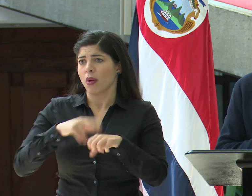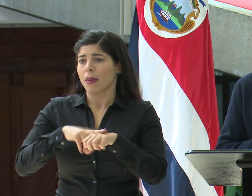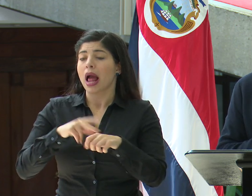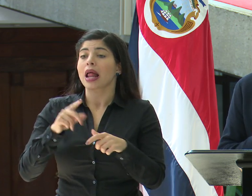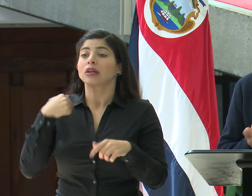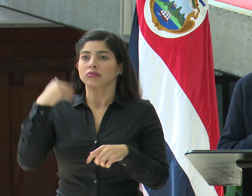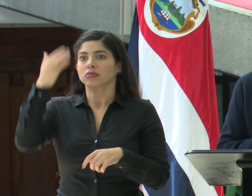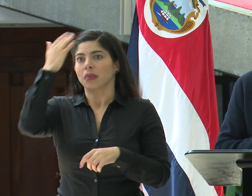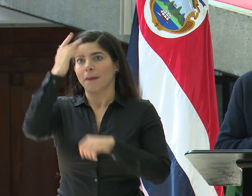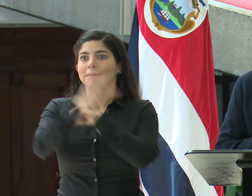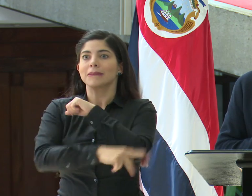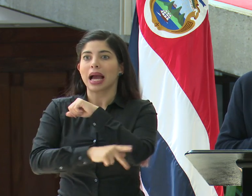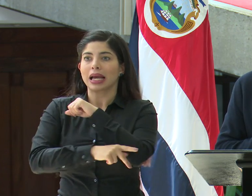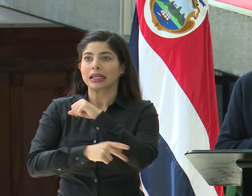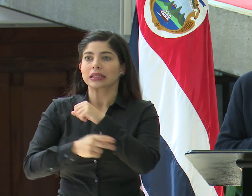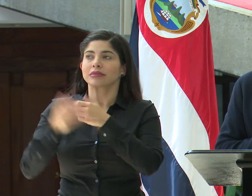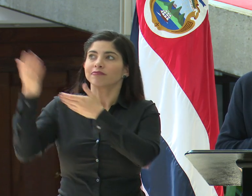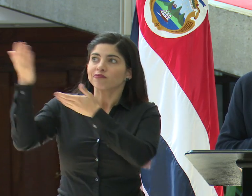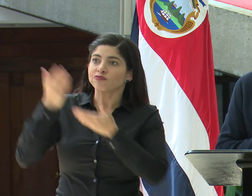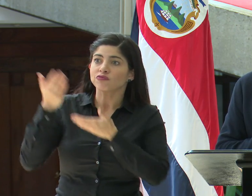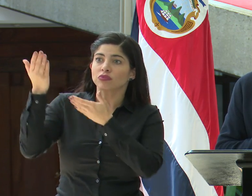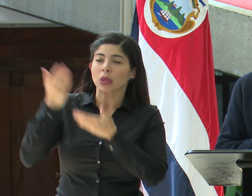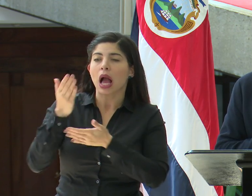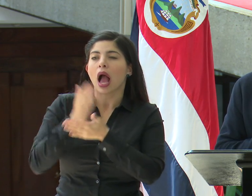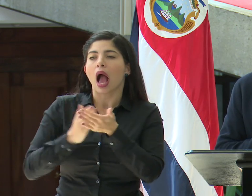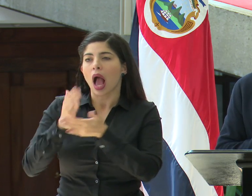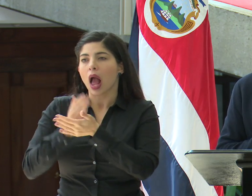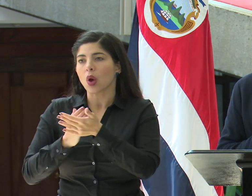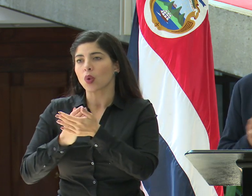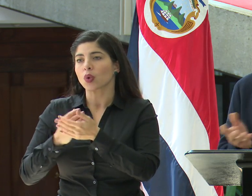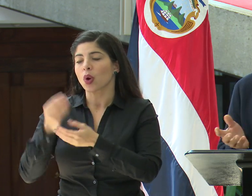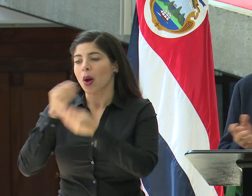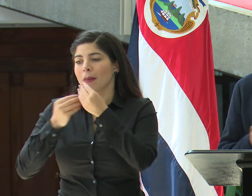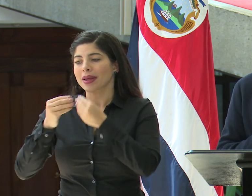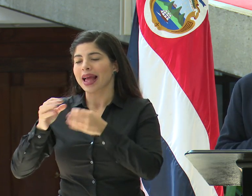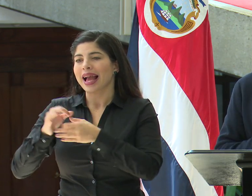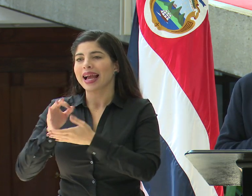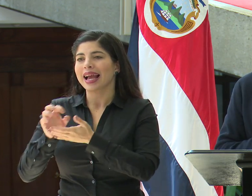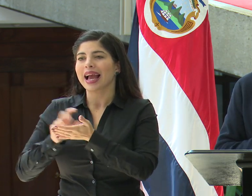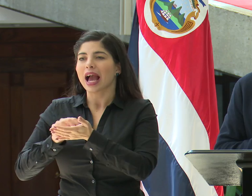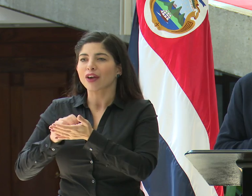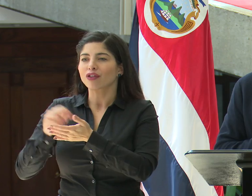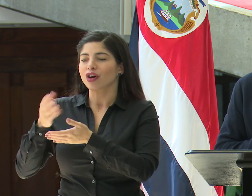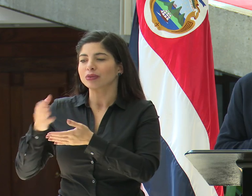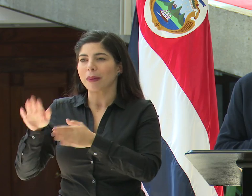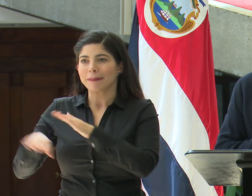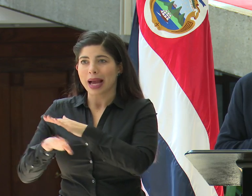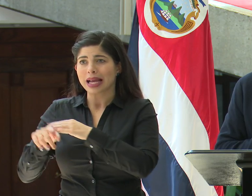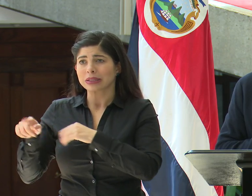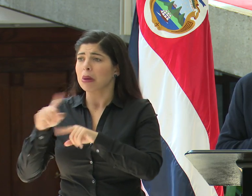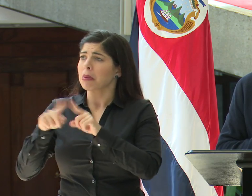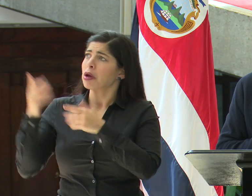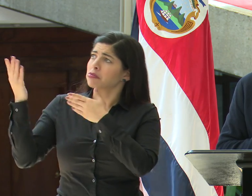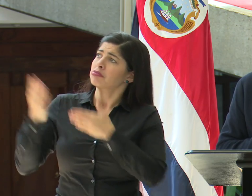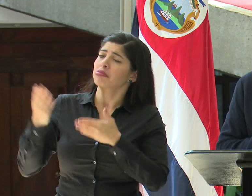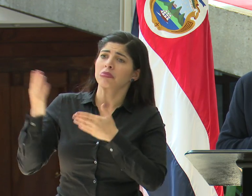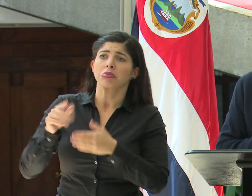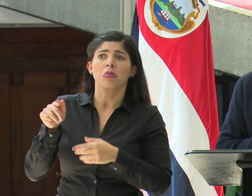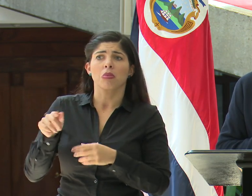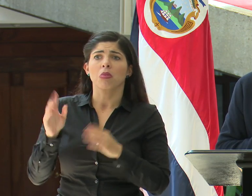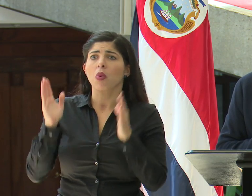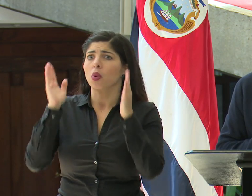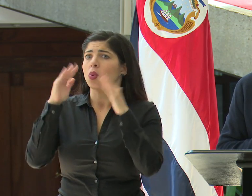importa alguna cantidad de granos básicos y que para ello no hay ninguna dificultad ni ha habido ninguna